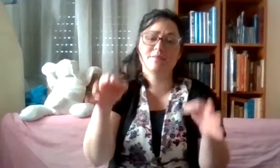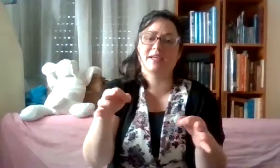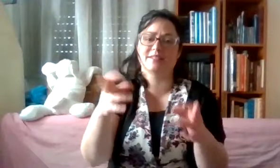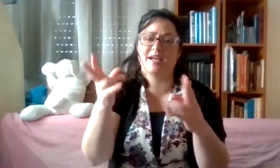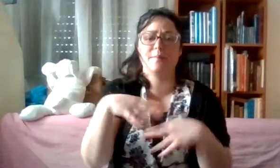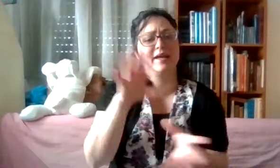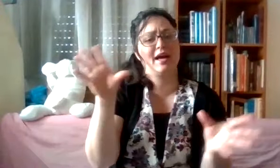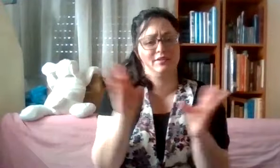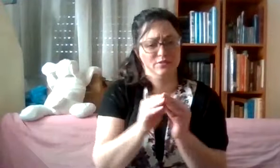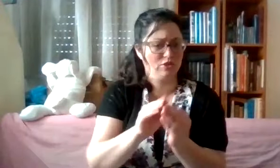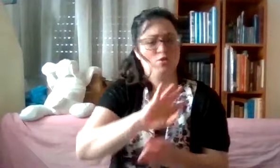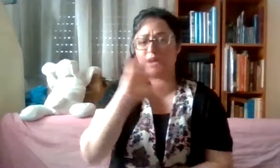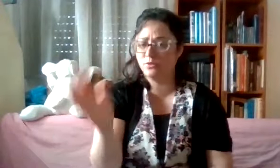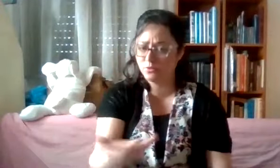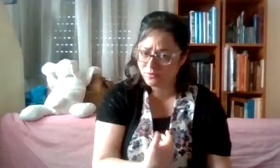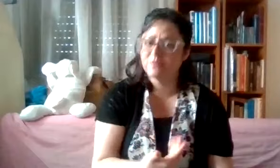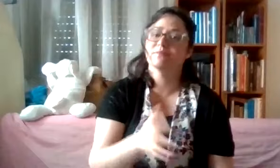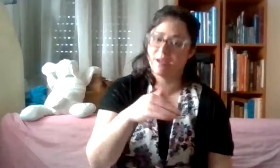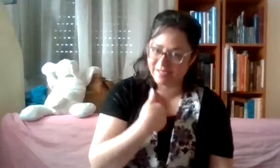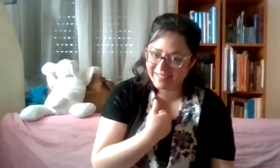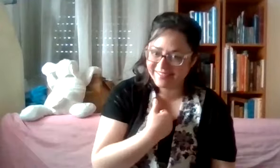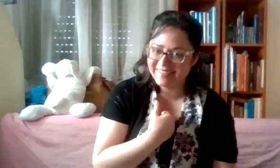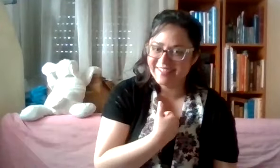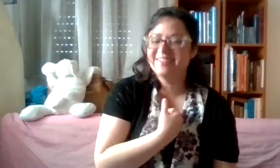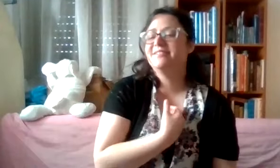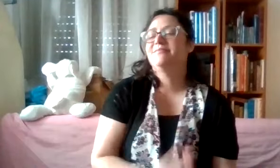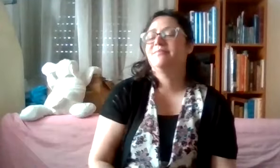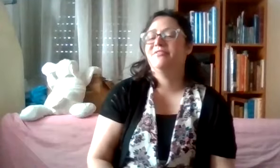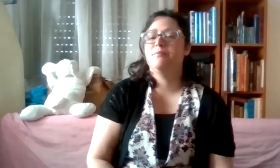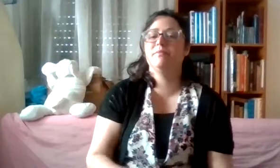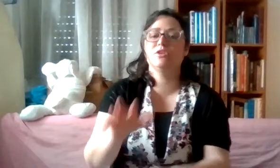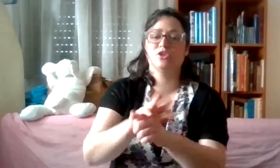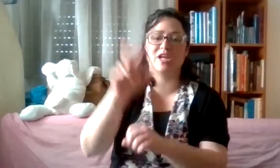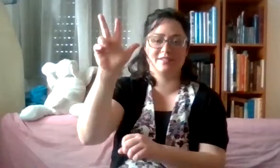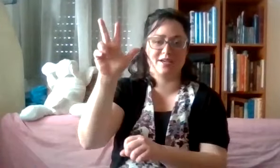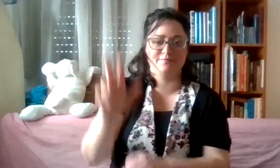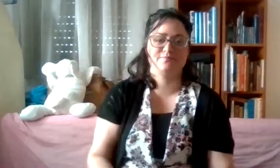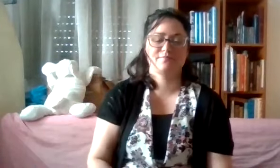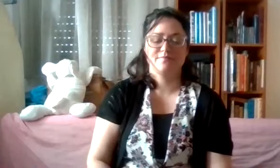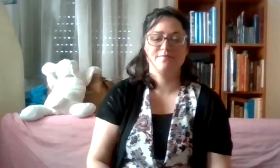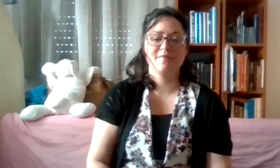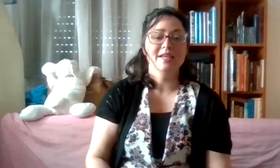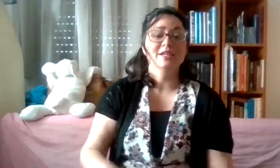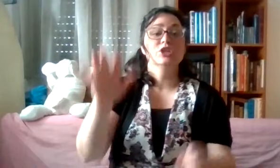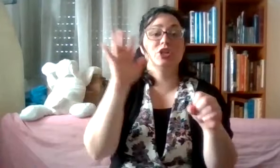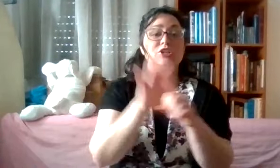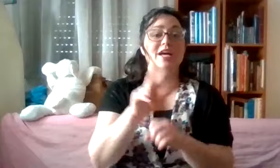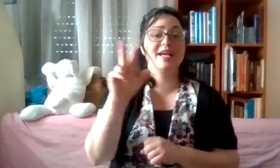מחזרה ביחד של כולנו, גם אני, מ-13. שלושה